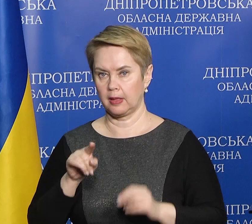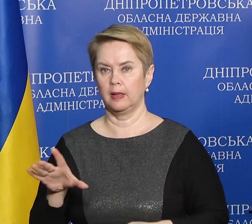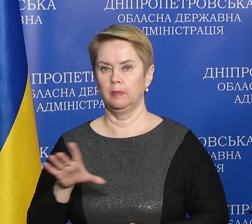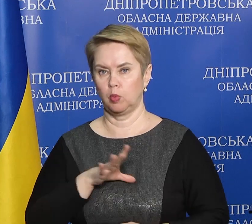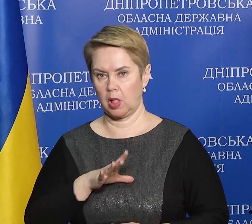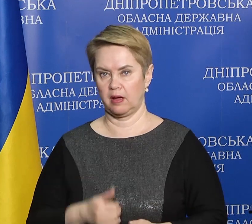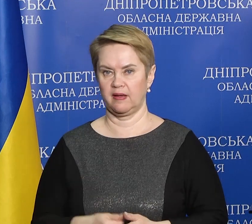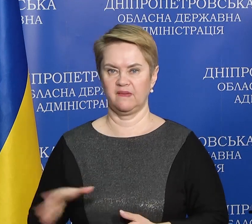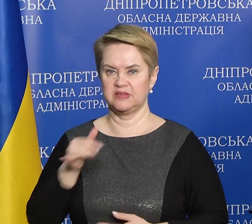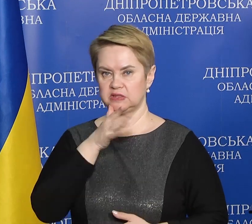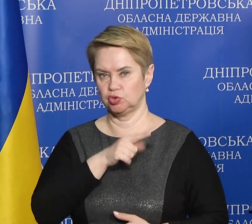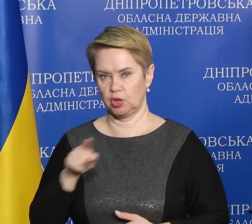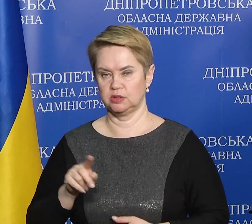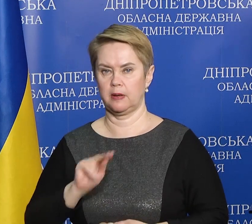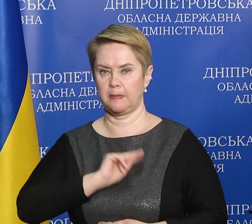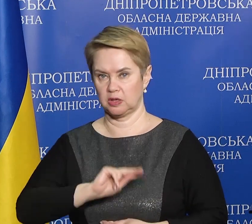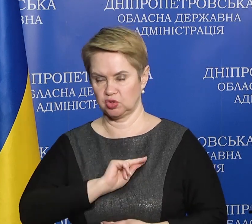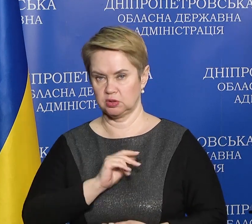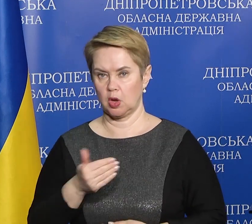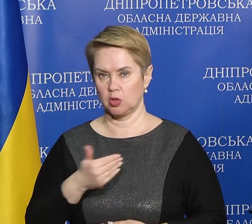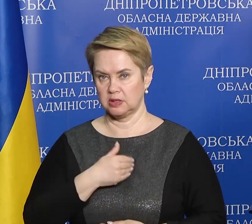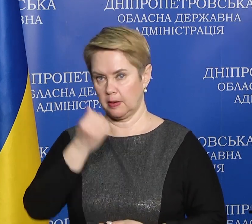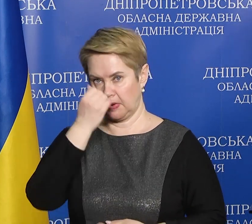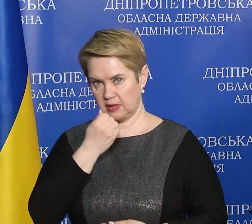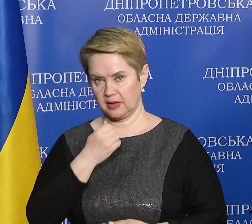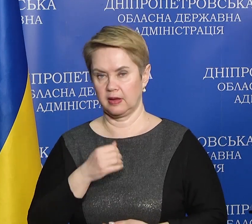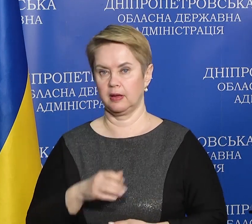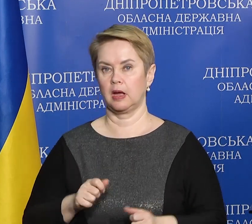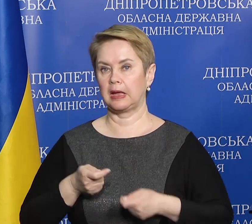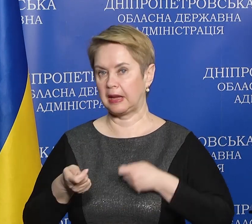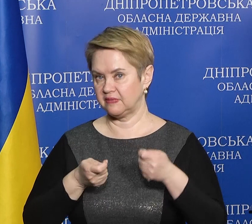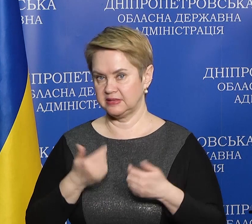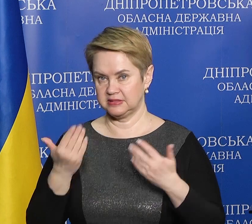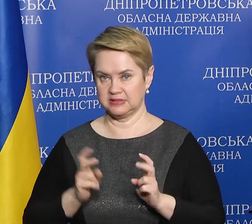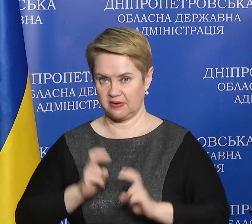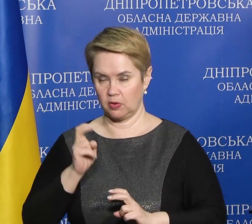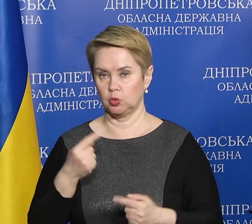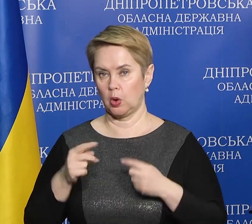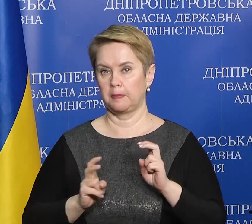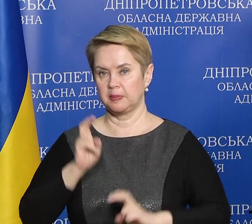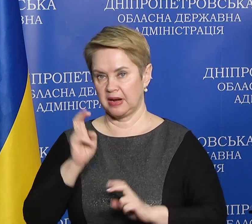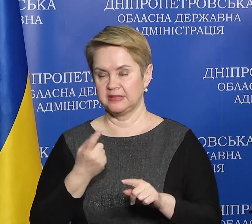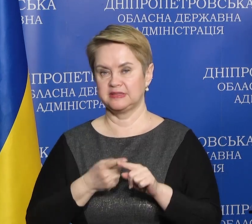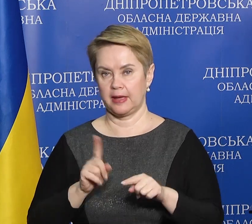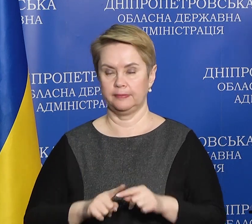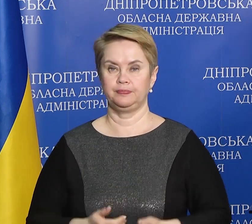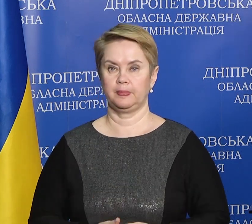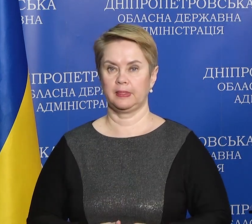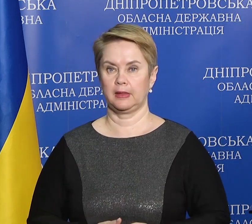які були, весь цей час працювало, і за що хотілося б подякувати керівництво. Інше підприємство – це